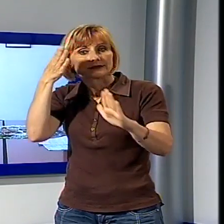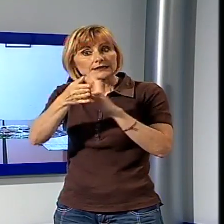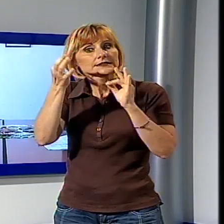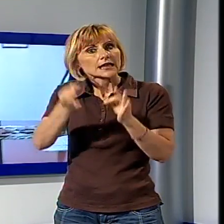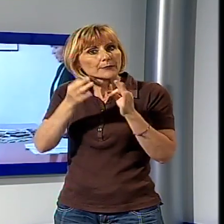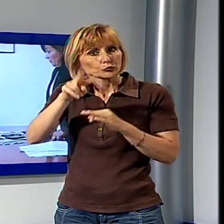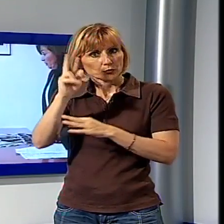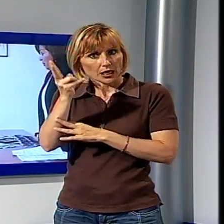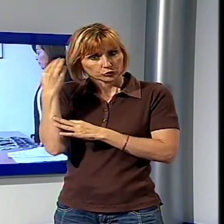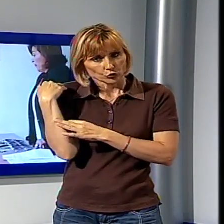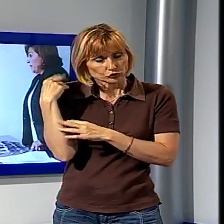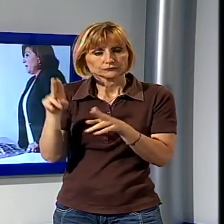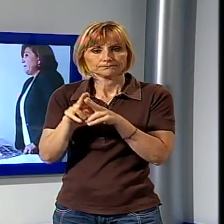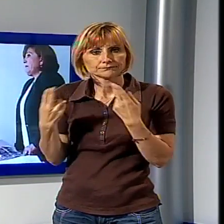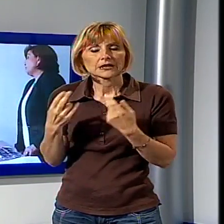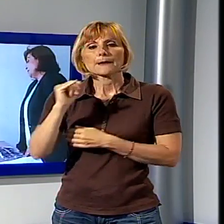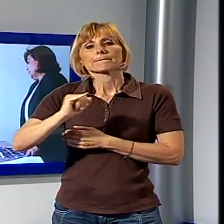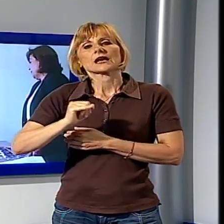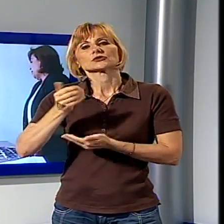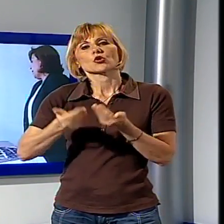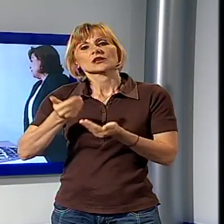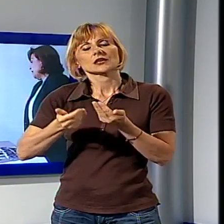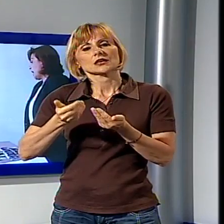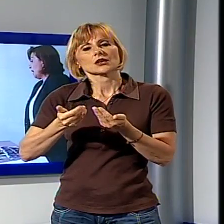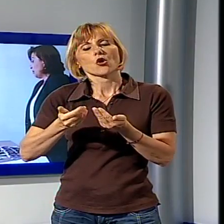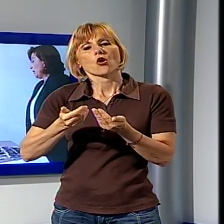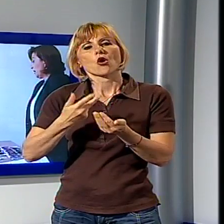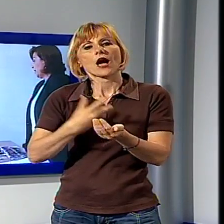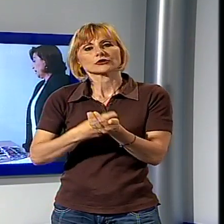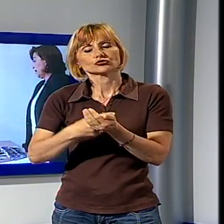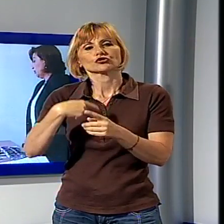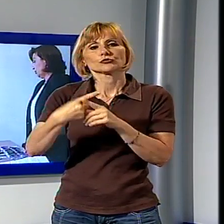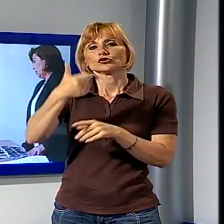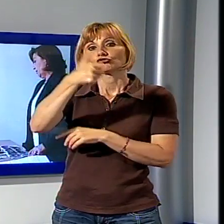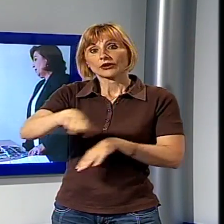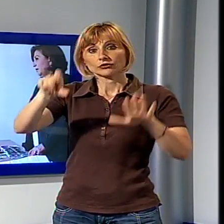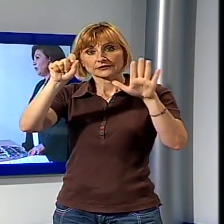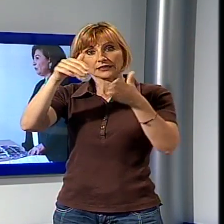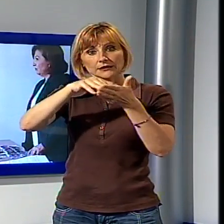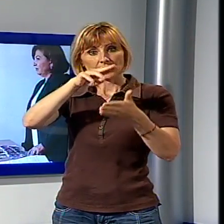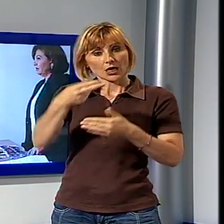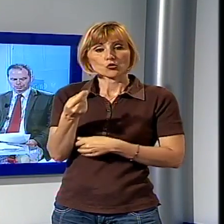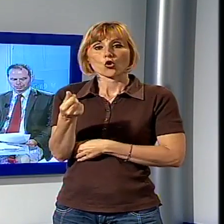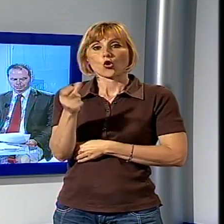occasione fu trovato con mezzo chilo di ascice e 170 mila euro in contanti